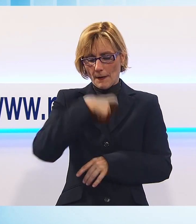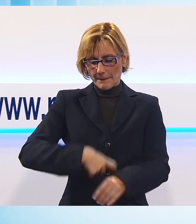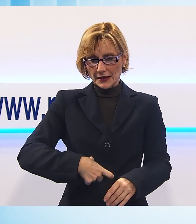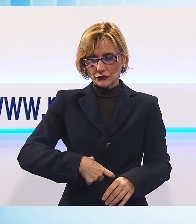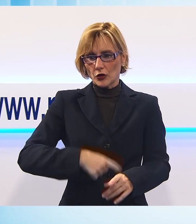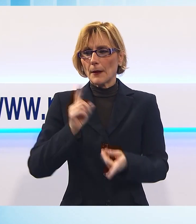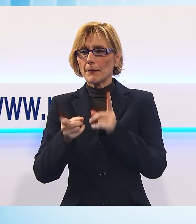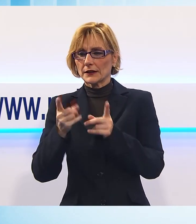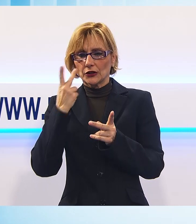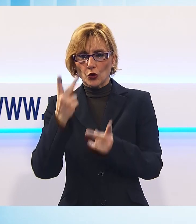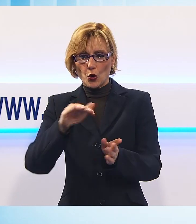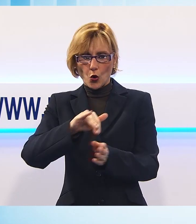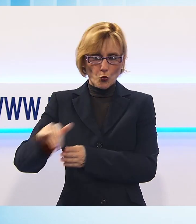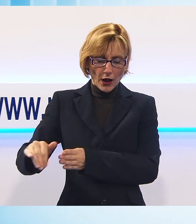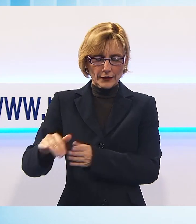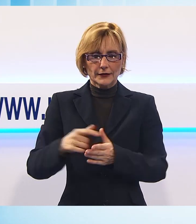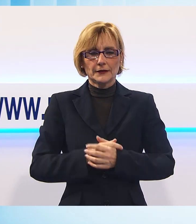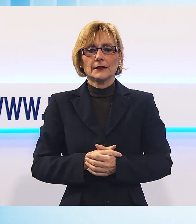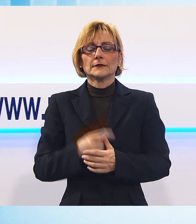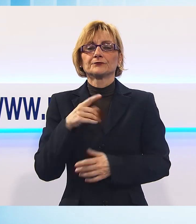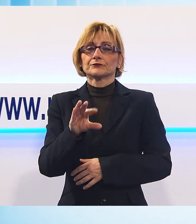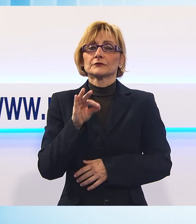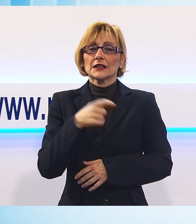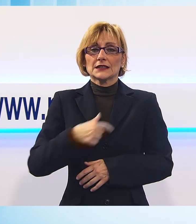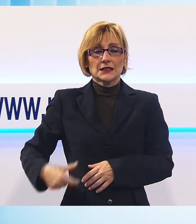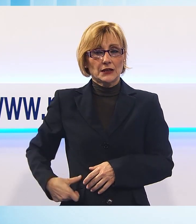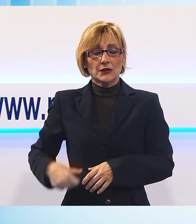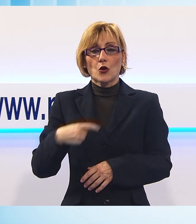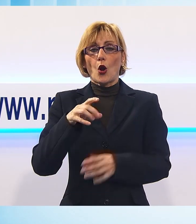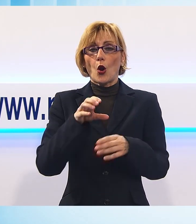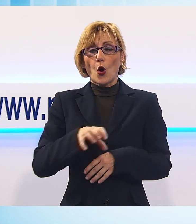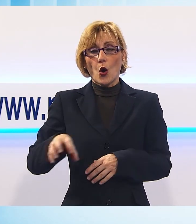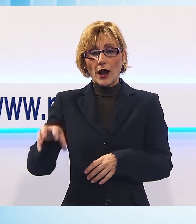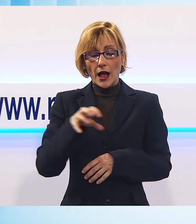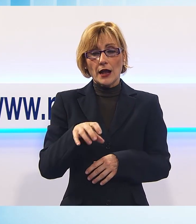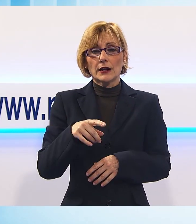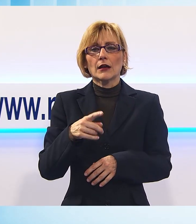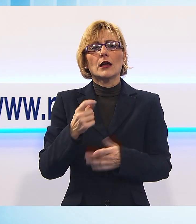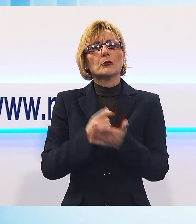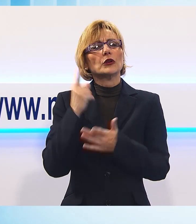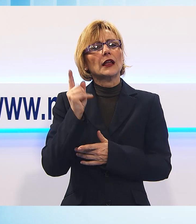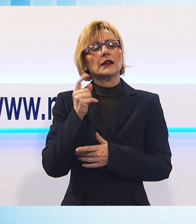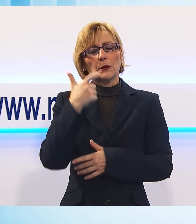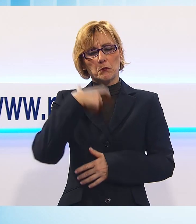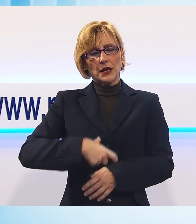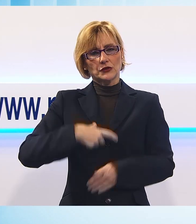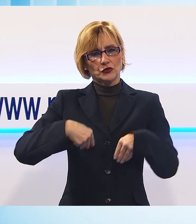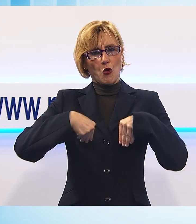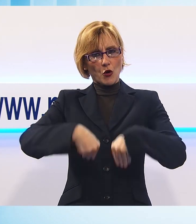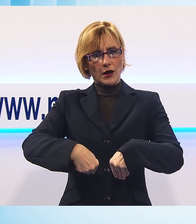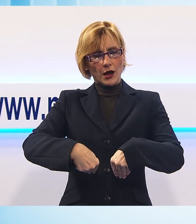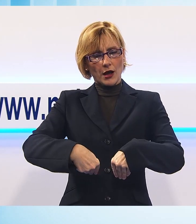il partito. Stiamo parlando di elezioni del sindaco, elezioni locali, conta la persona, allo stesso tempo il modo di